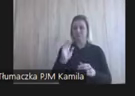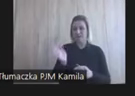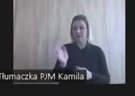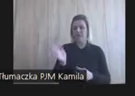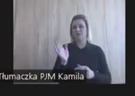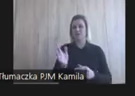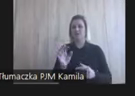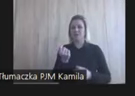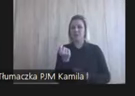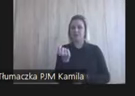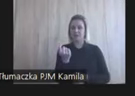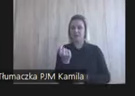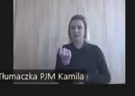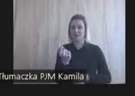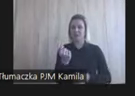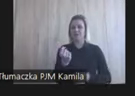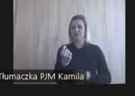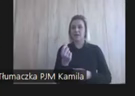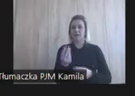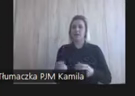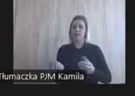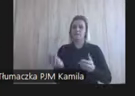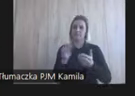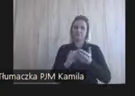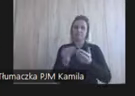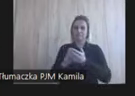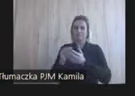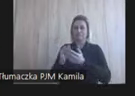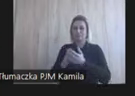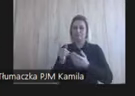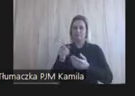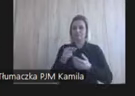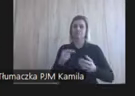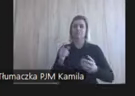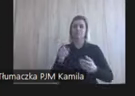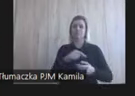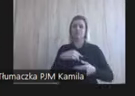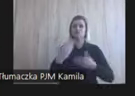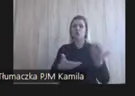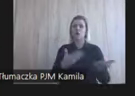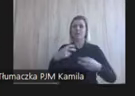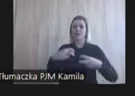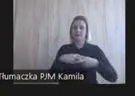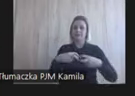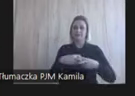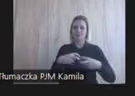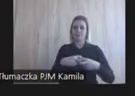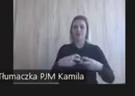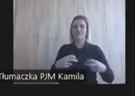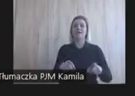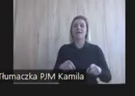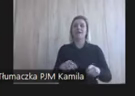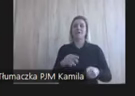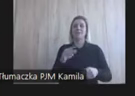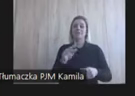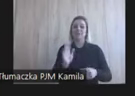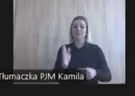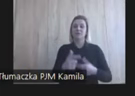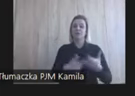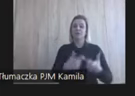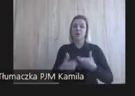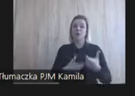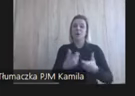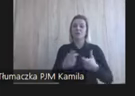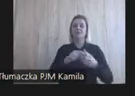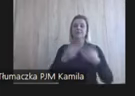za chwilę wieszać też na naszej stronie internetowej, też może Olga Wam za chwilę ją wklei, będziemy wieszać też